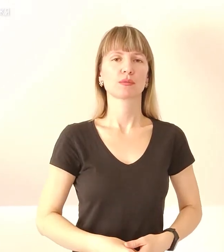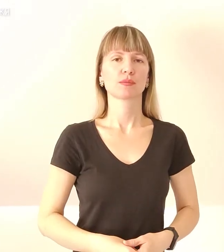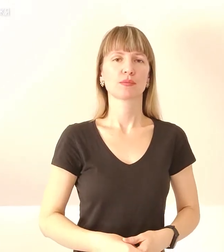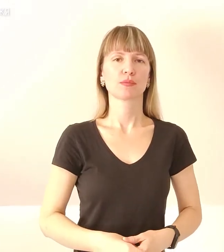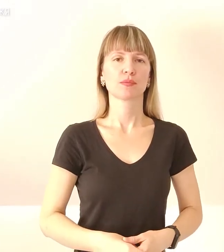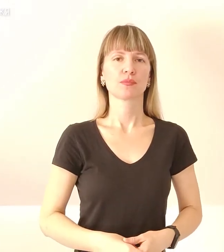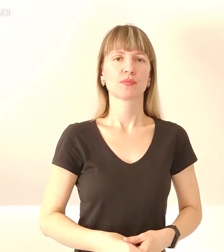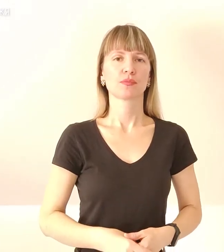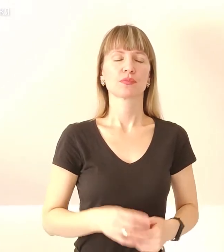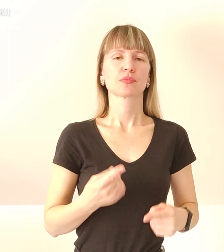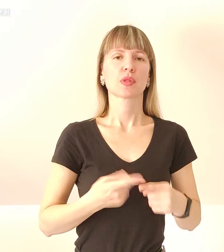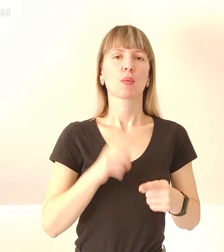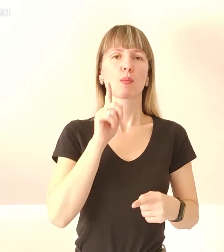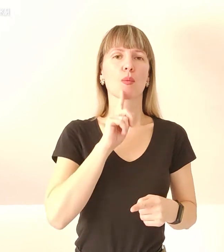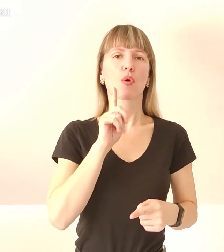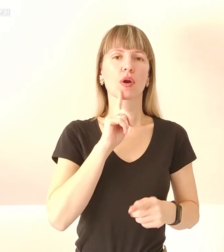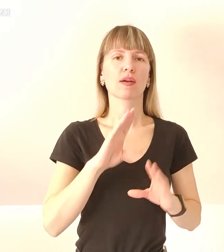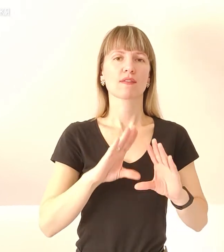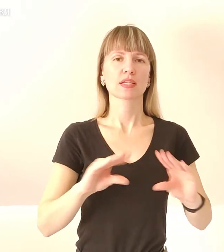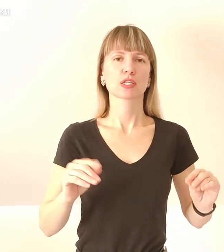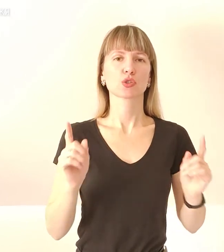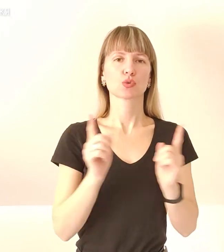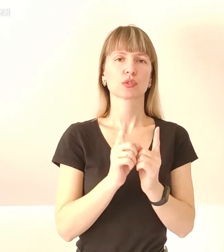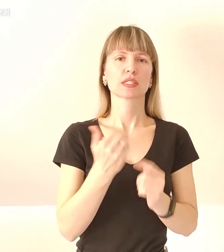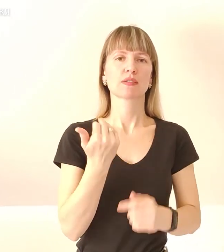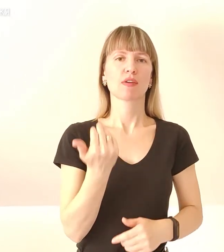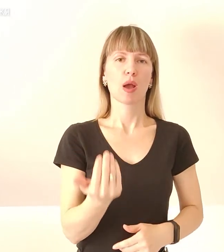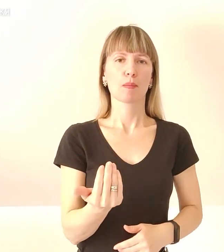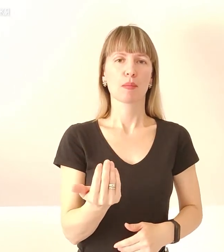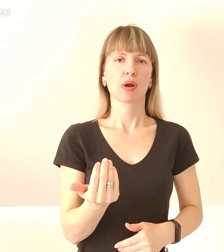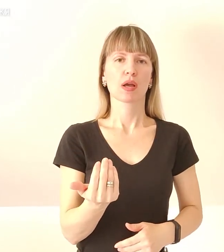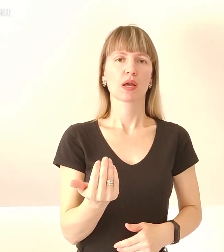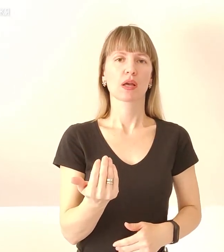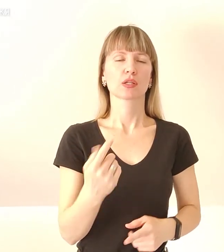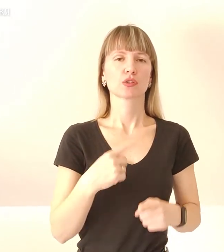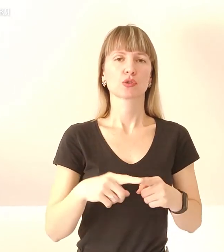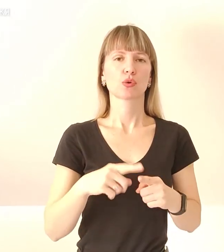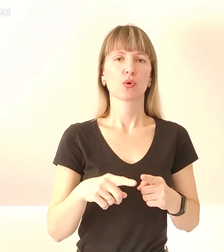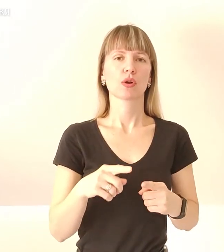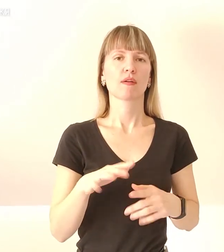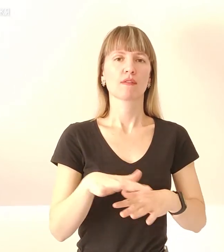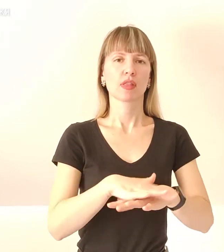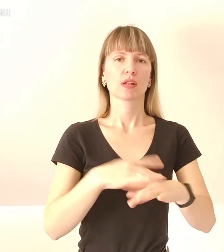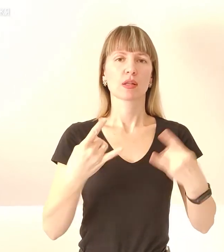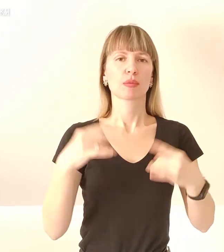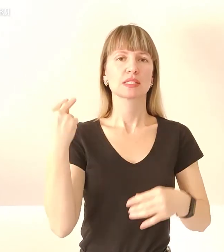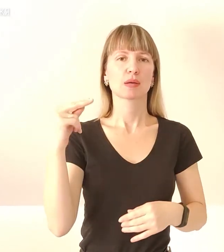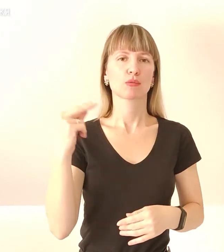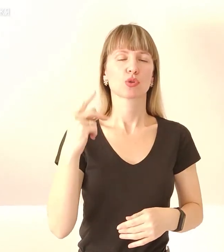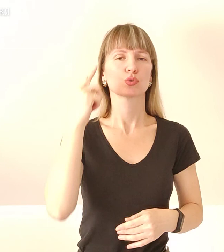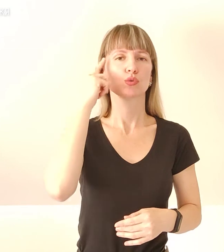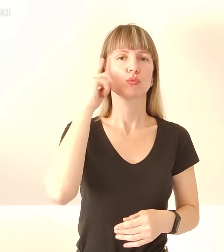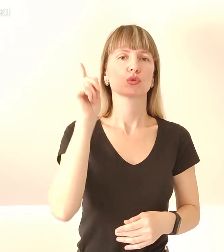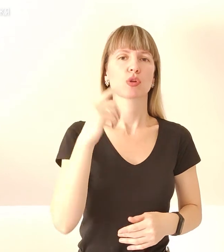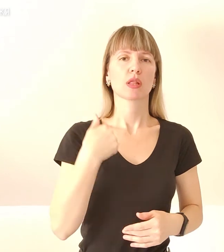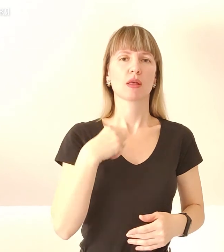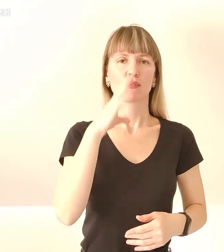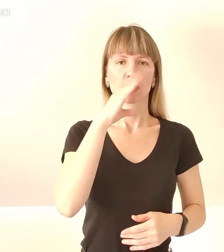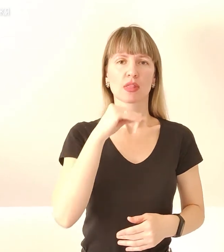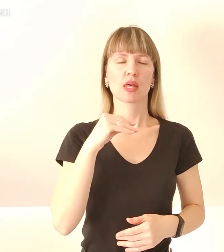І на цьому поки що все. Зустрінемося з вами незабаром в ефірі Суспільного. Запоріжжя. Сподіваємося, що нам вдасться вийти в ефір